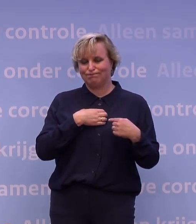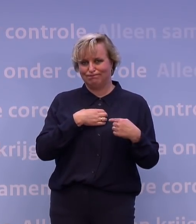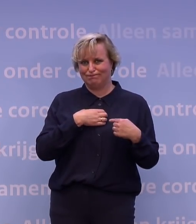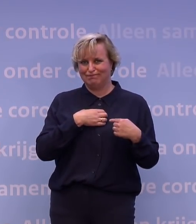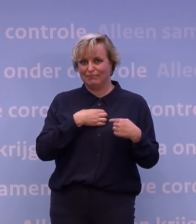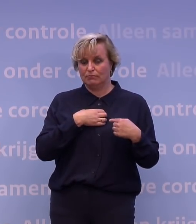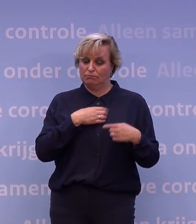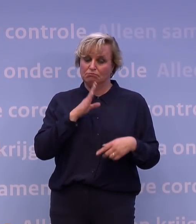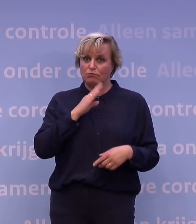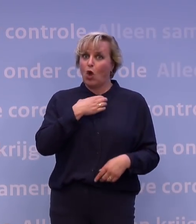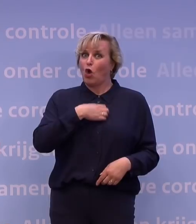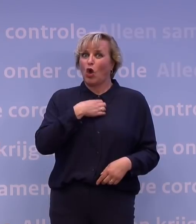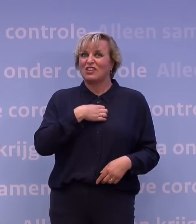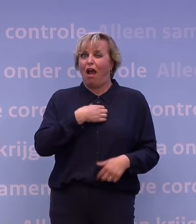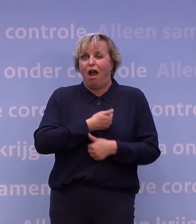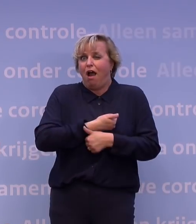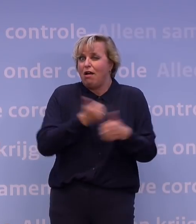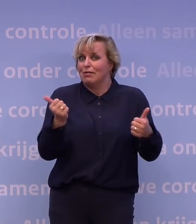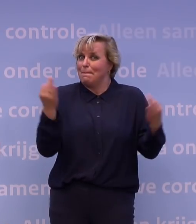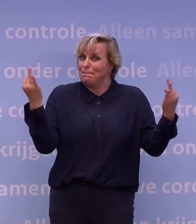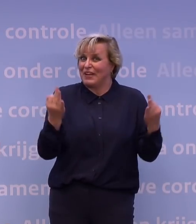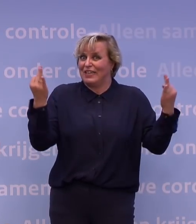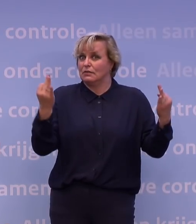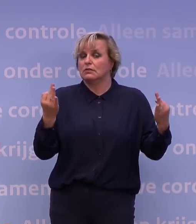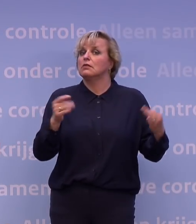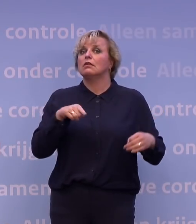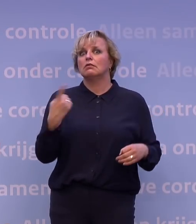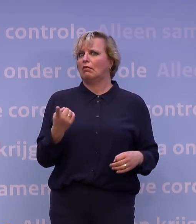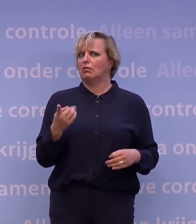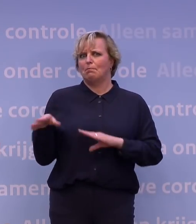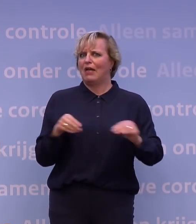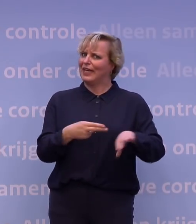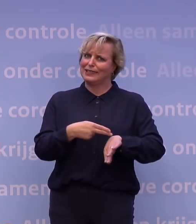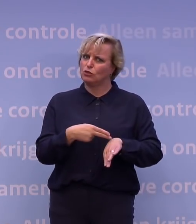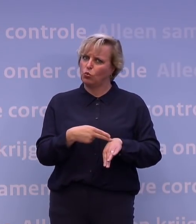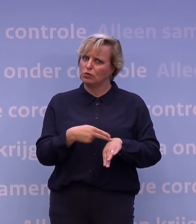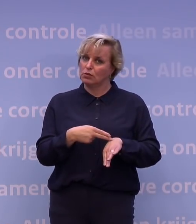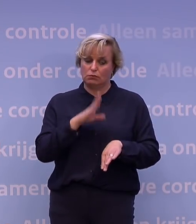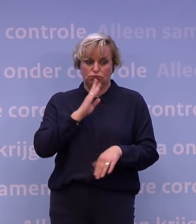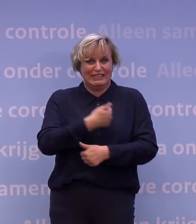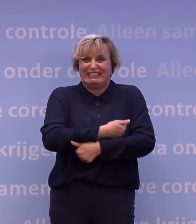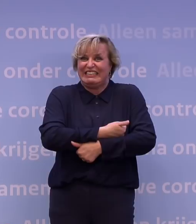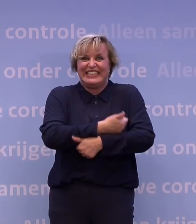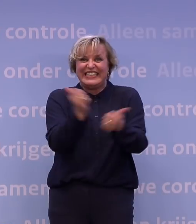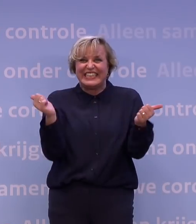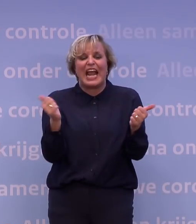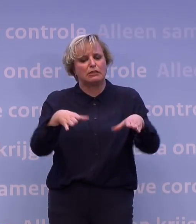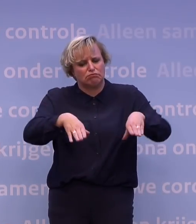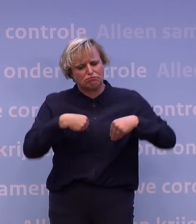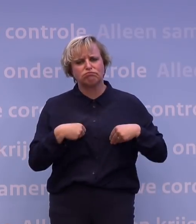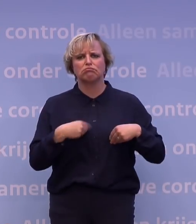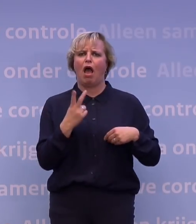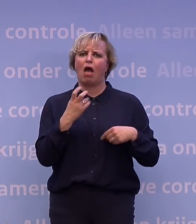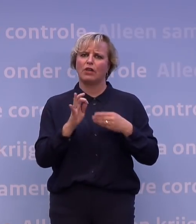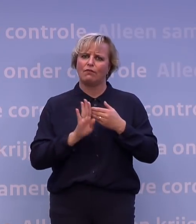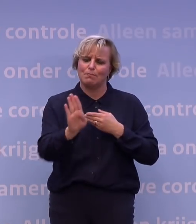altijd volmaakt zou zijn, hoef je helemaal geen maatregelen te treffen. Dan is het gewoon gedrag. Dus als we ons allemaal altijd aan die anderhalve meter zouden houden,